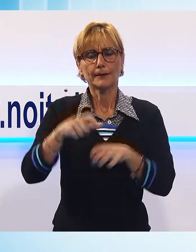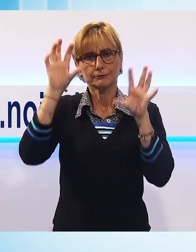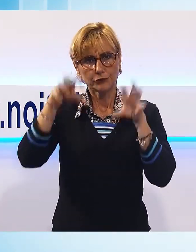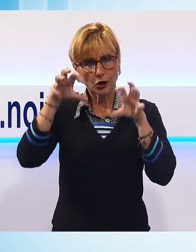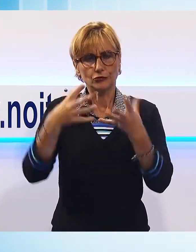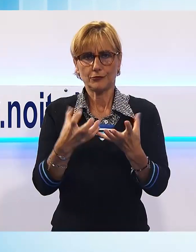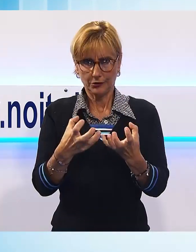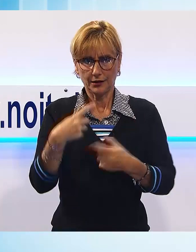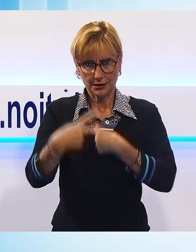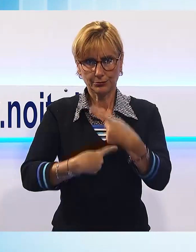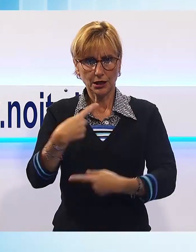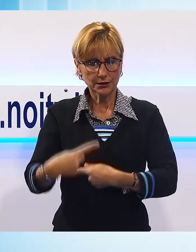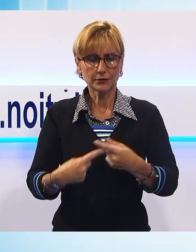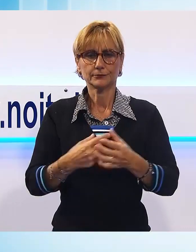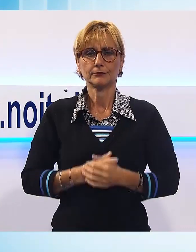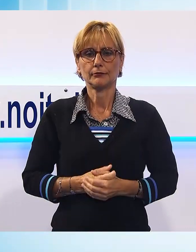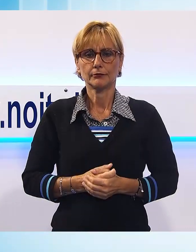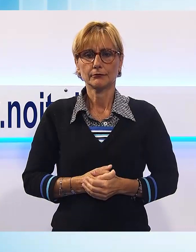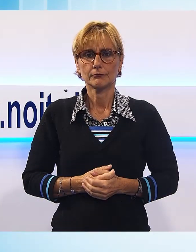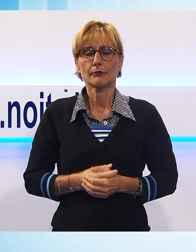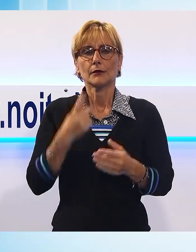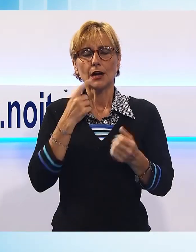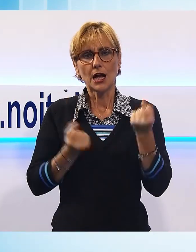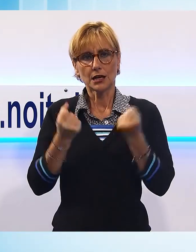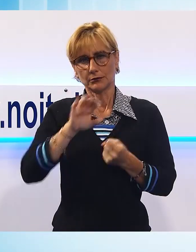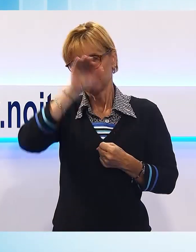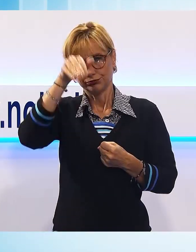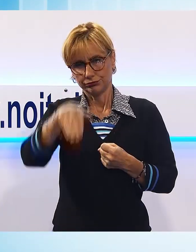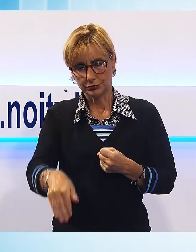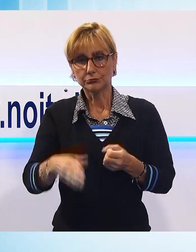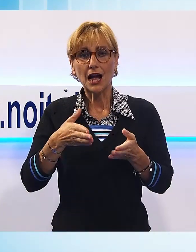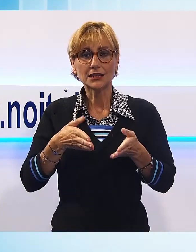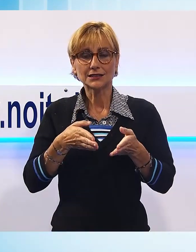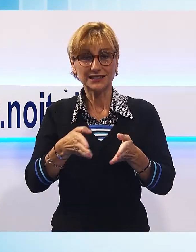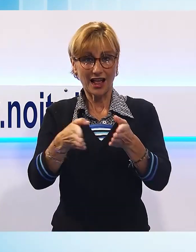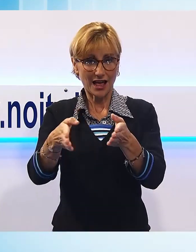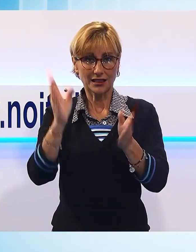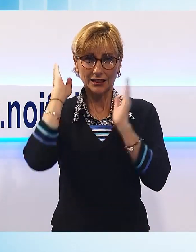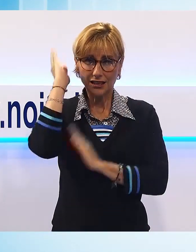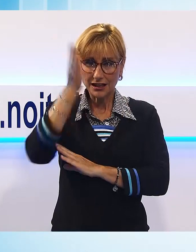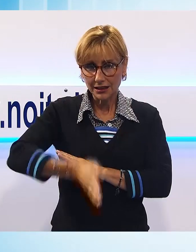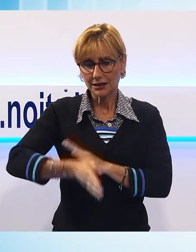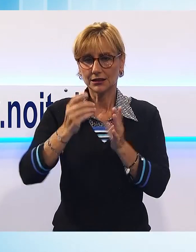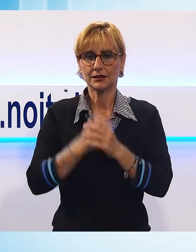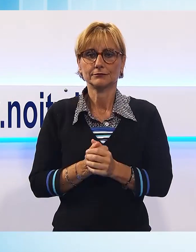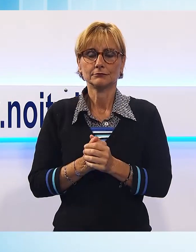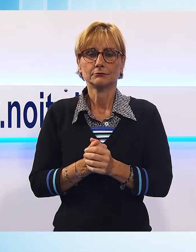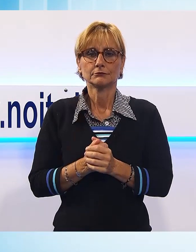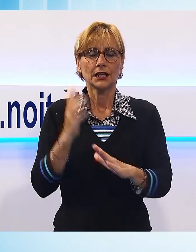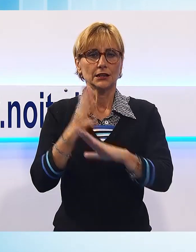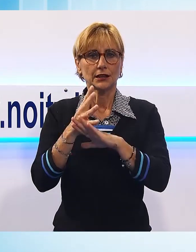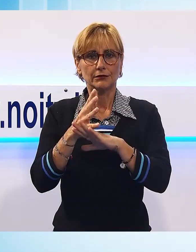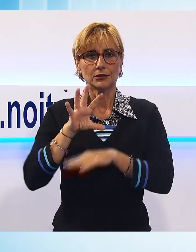umidità. L'auto comunque è finita fuori strada in un tratto rettilineo. È stato delicato e complicato l'intervento di